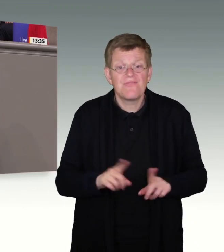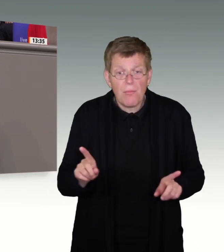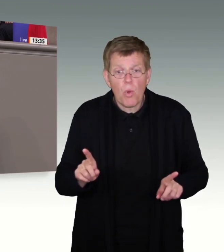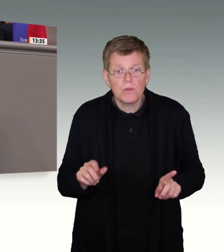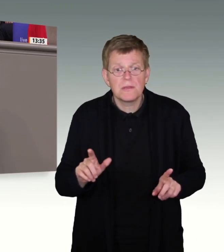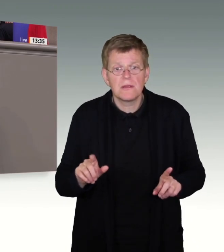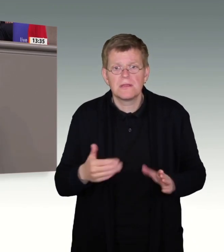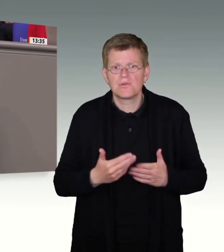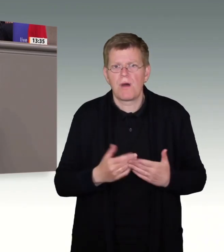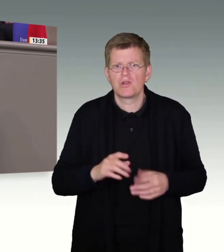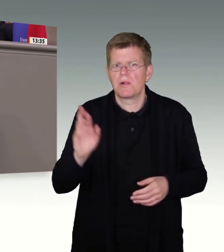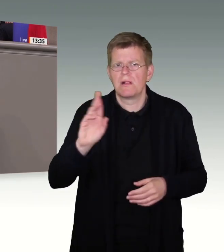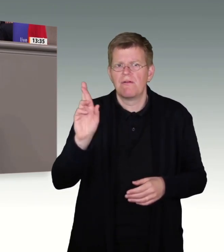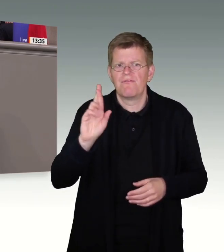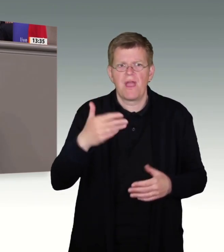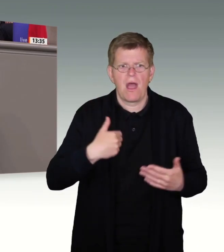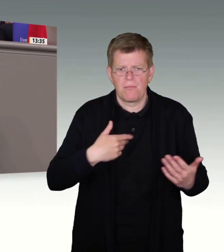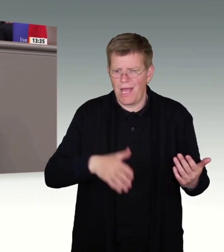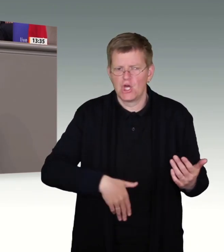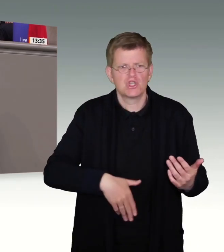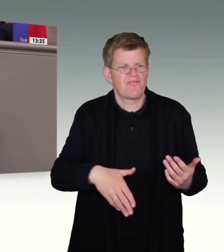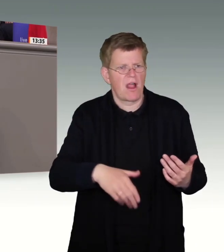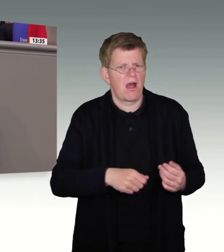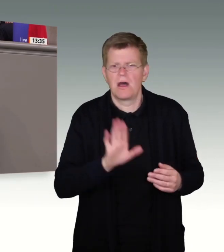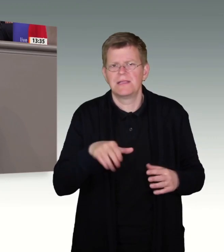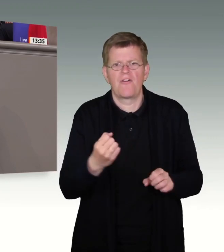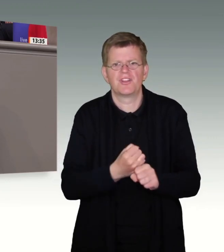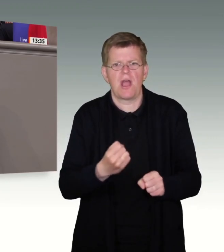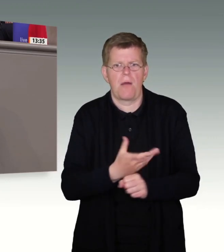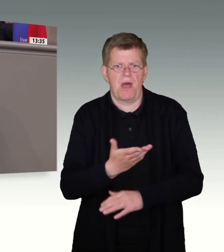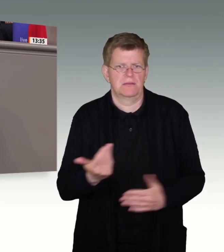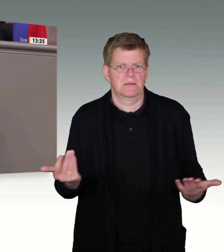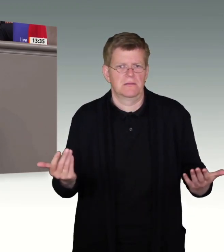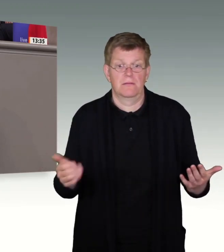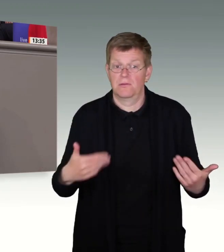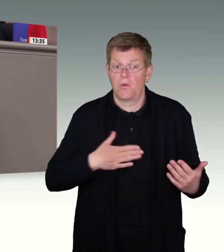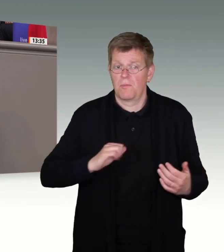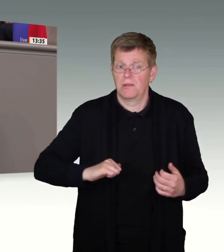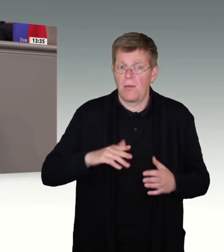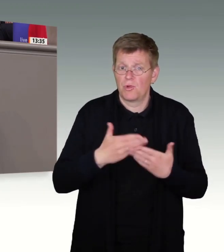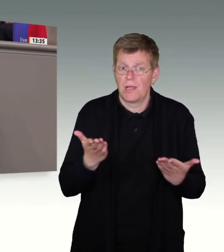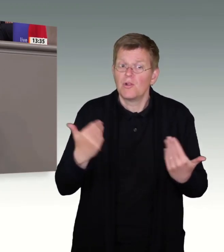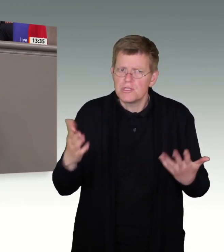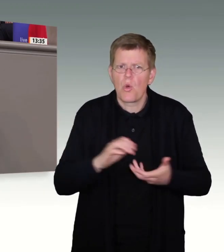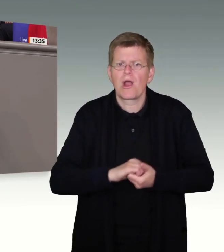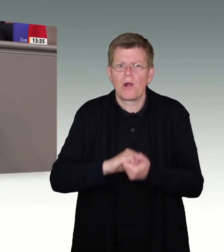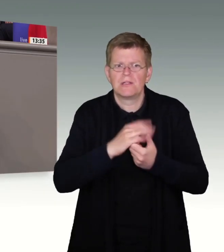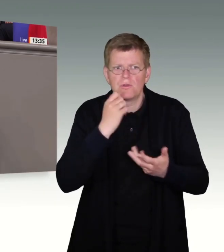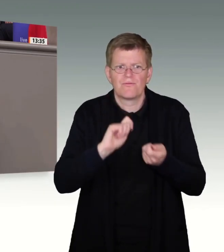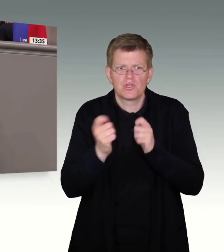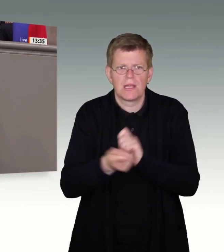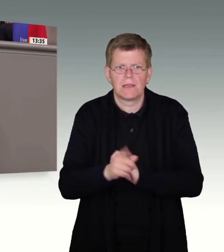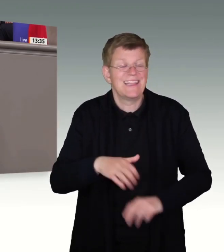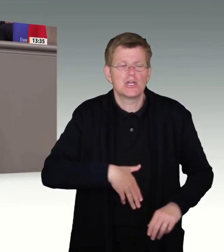in einer bestimmten Zeit ihrer Schwangerschaft nicht arbeiten dürfen. Das wird diese Koalition ändern. Also nicht das mit der